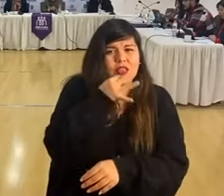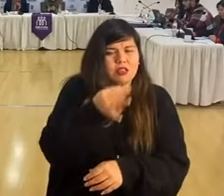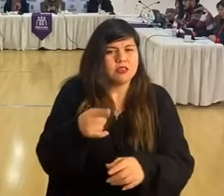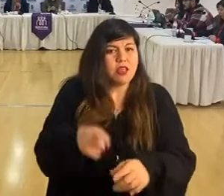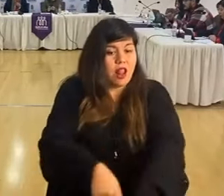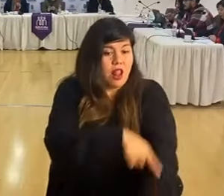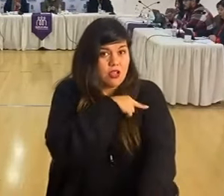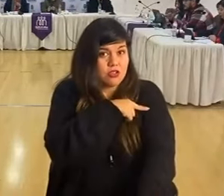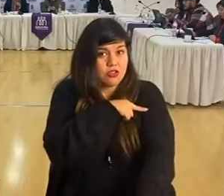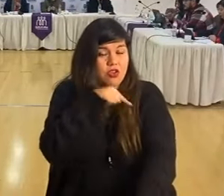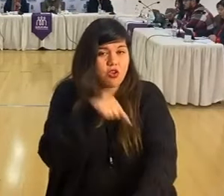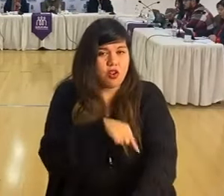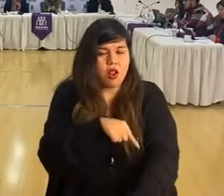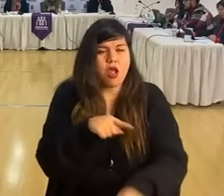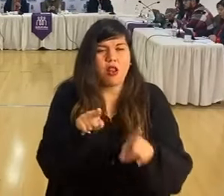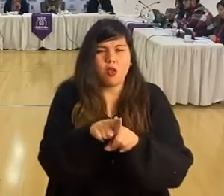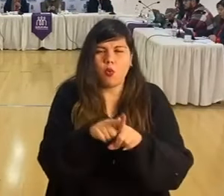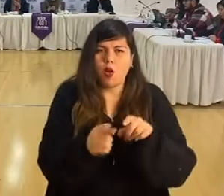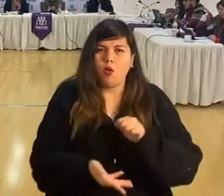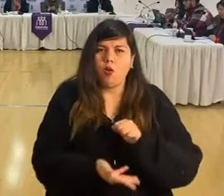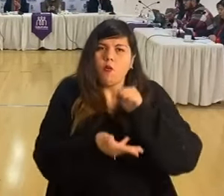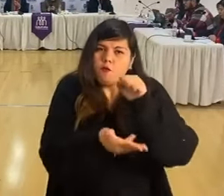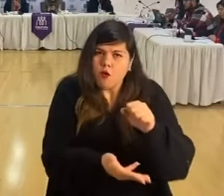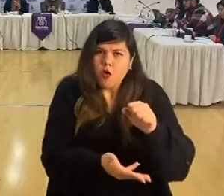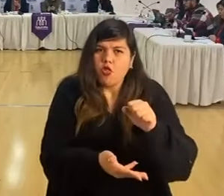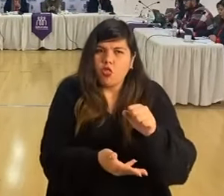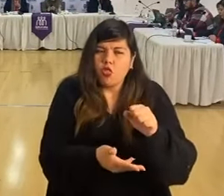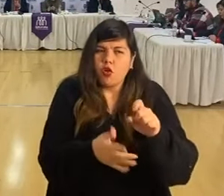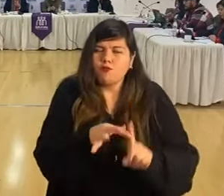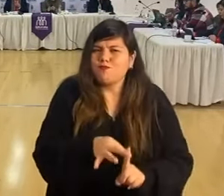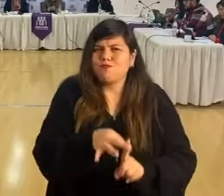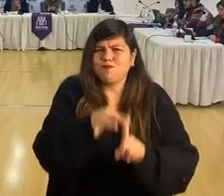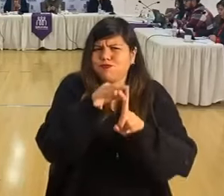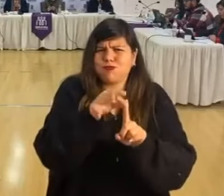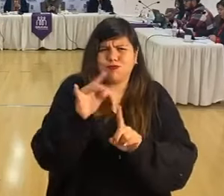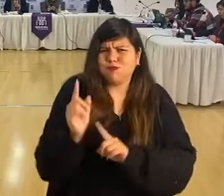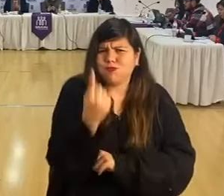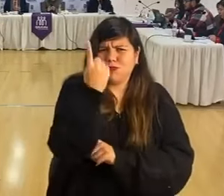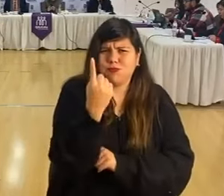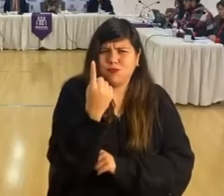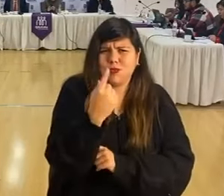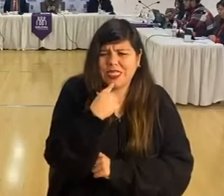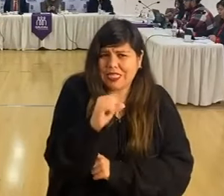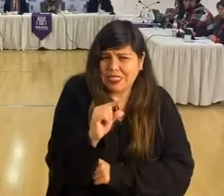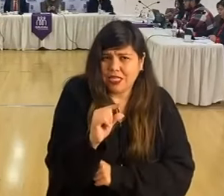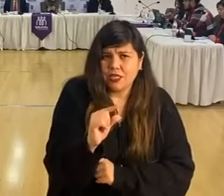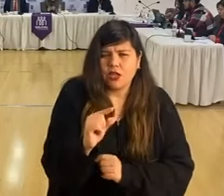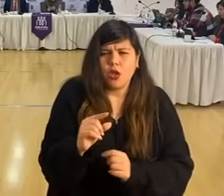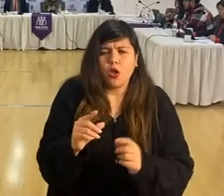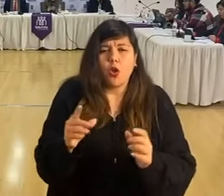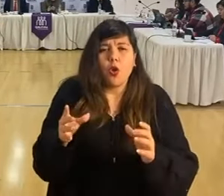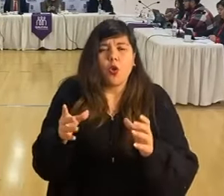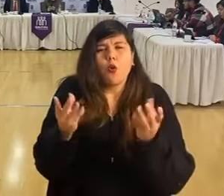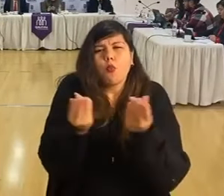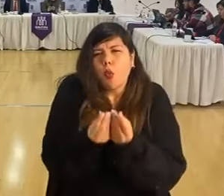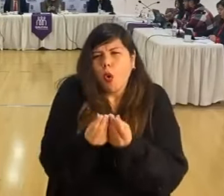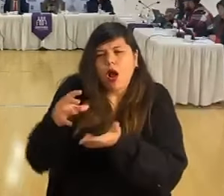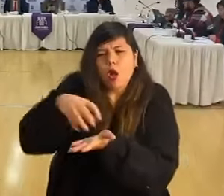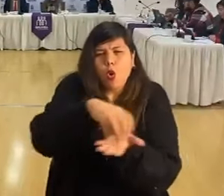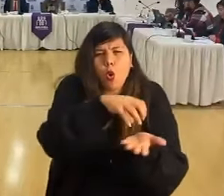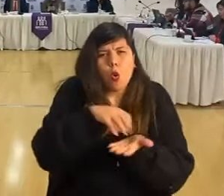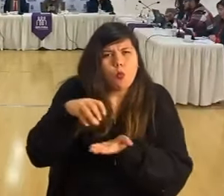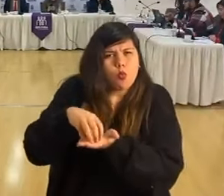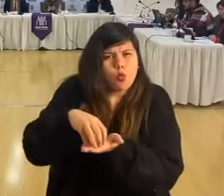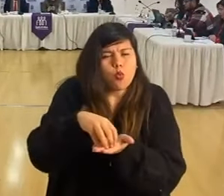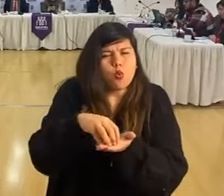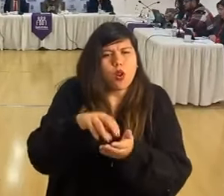nacional era un fondo muy pionero, ¿cierto? Muy pocas comunas habían aplicado este